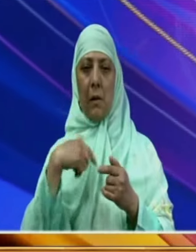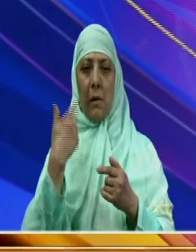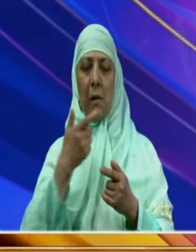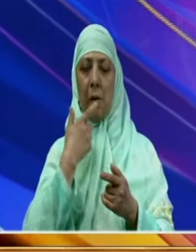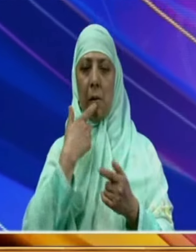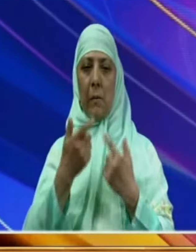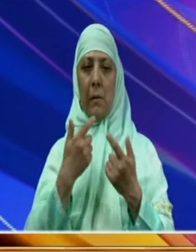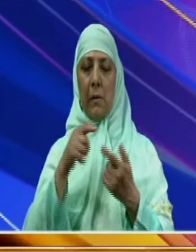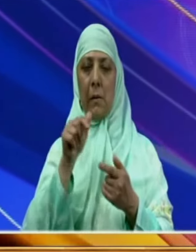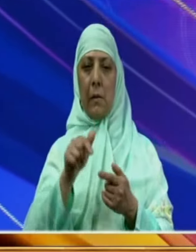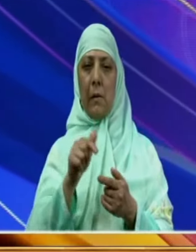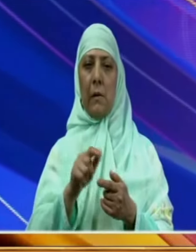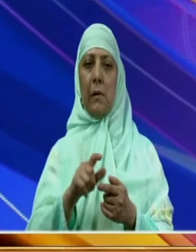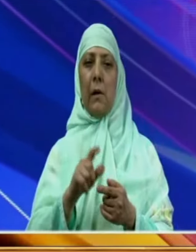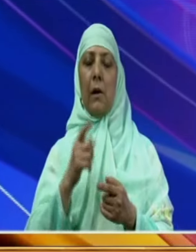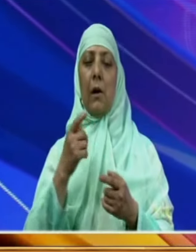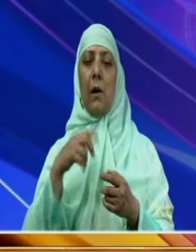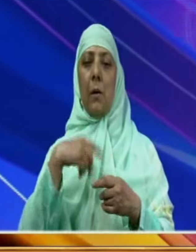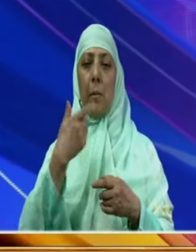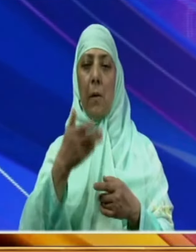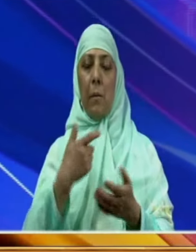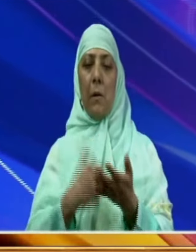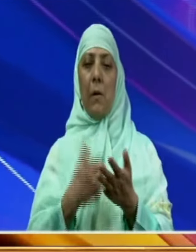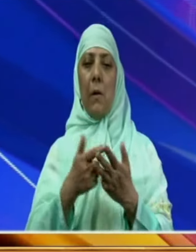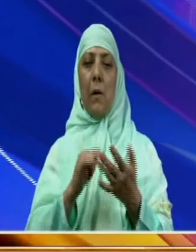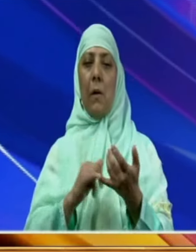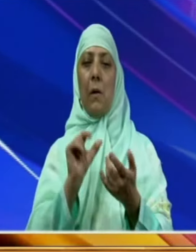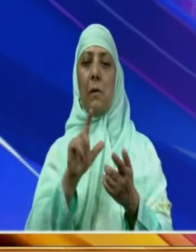جوابات کے اجراء کے بعد اب نتائش کا انتظار ہے